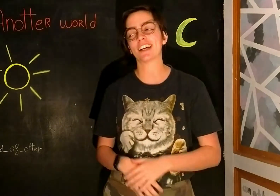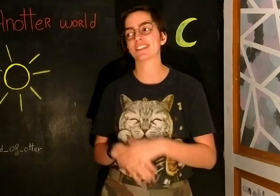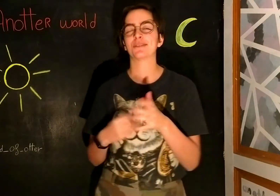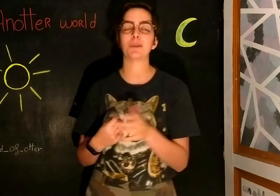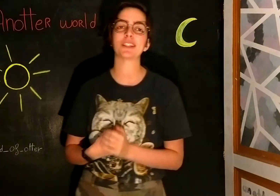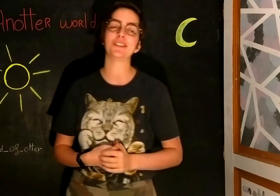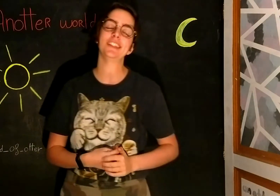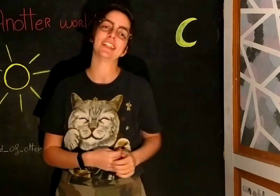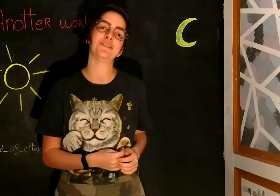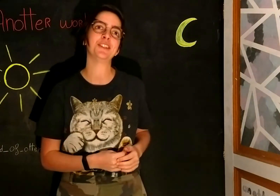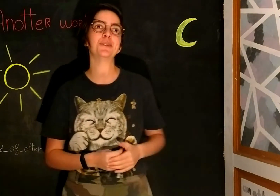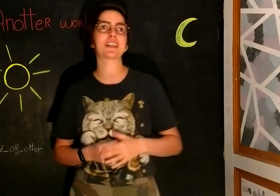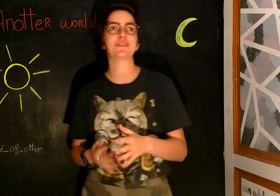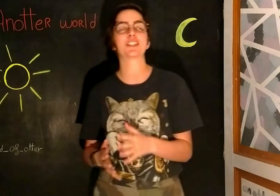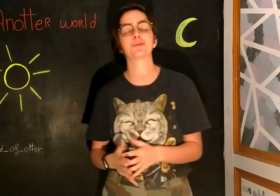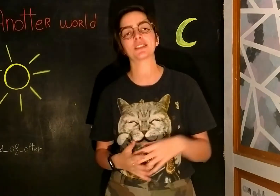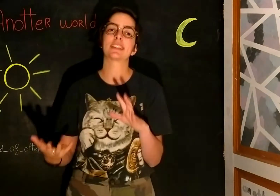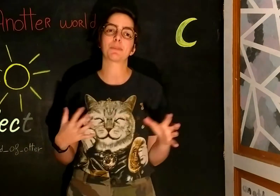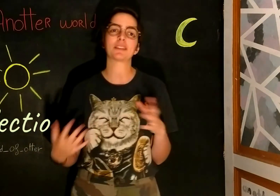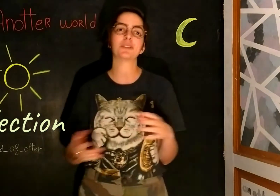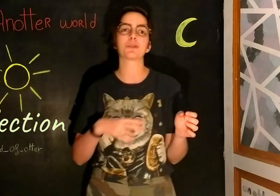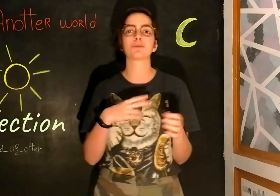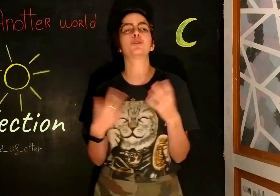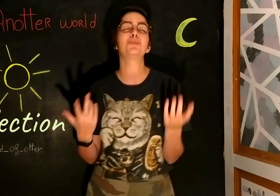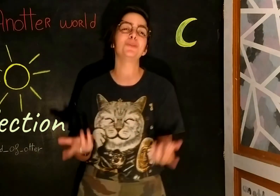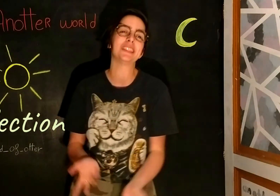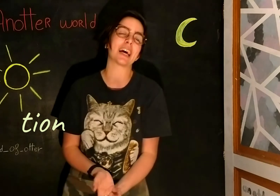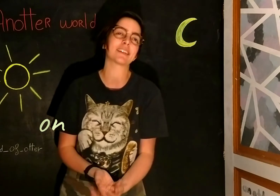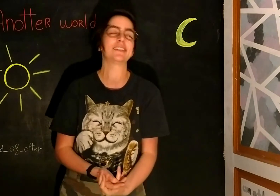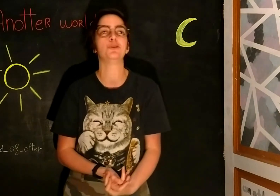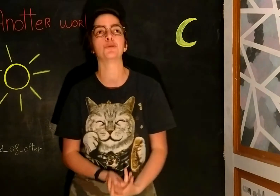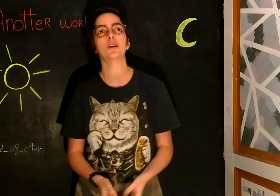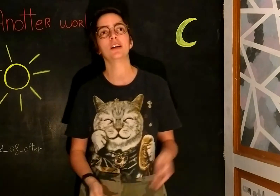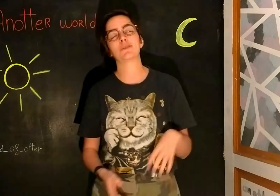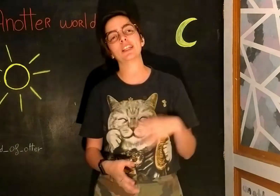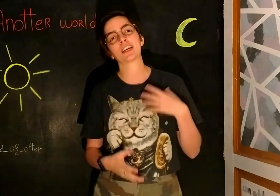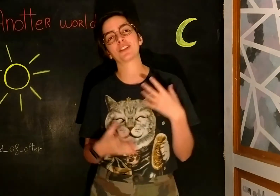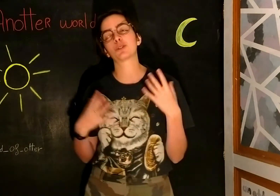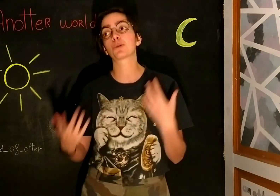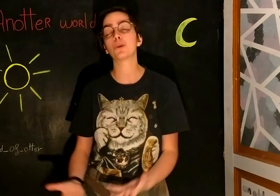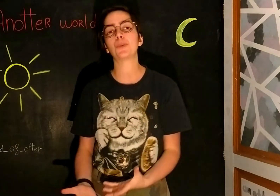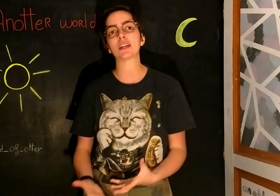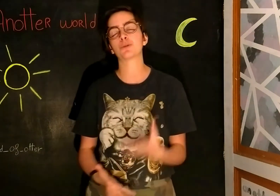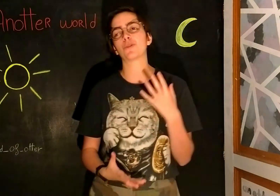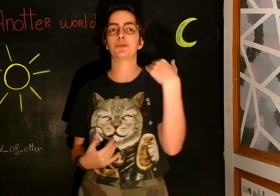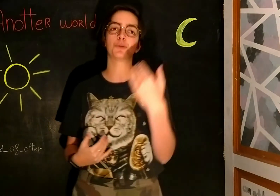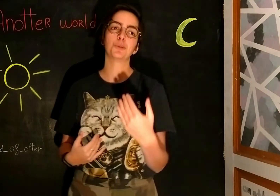axe vraiment défini,'est les vidéos réflexions, qui seraient partis en deux plus petits axes, si tu veux. Il y avoir les réflexions complexes. Je vais vous